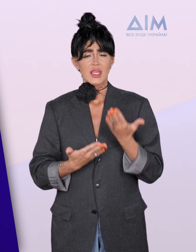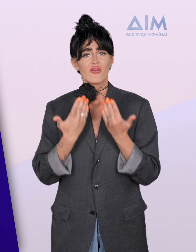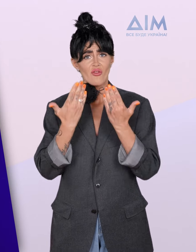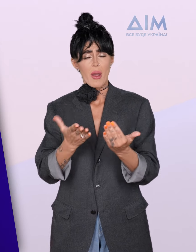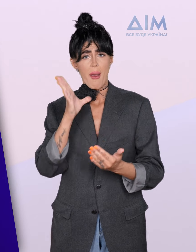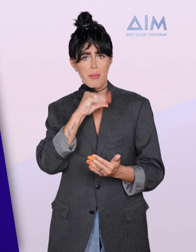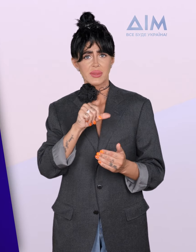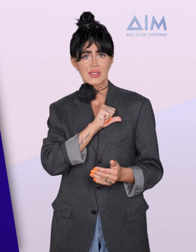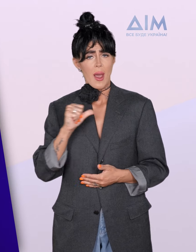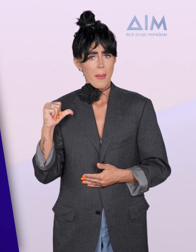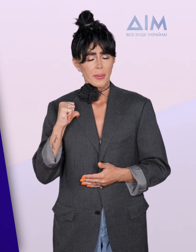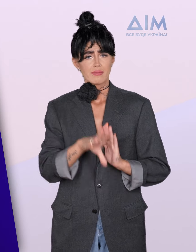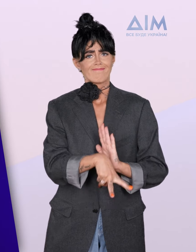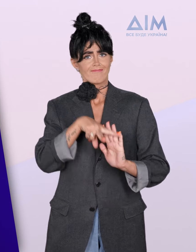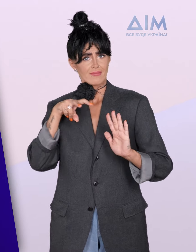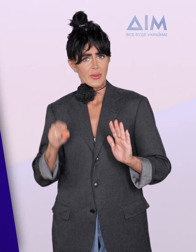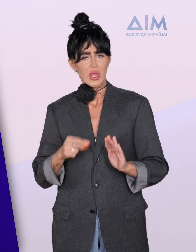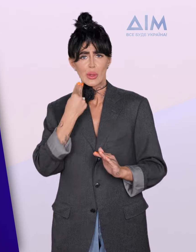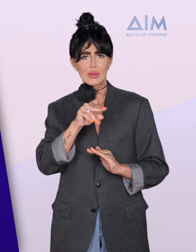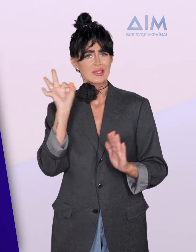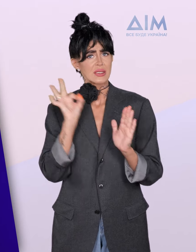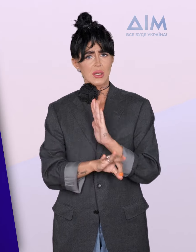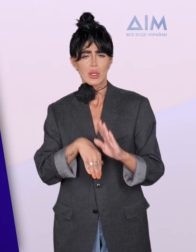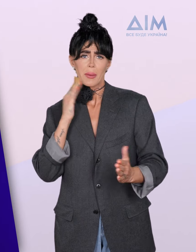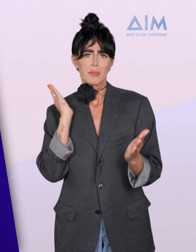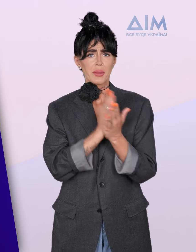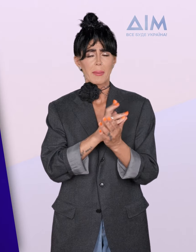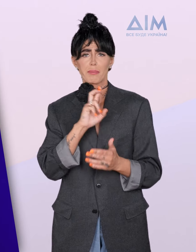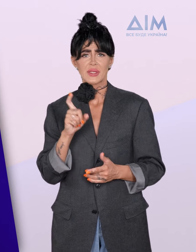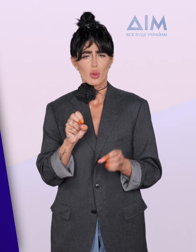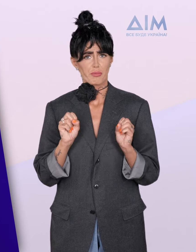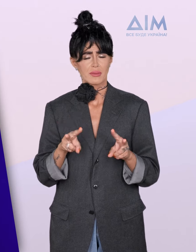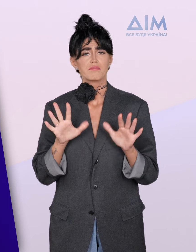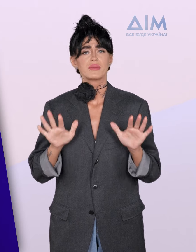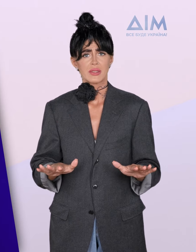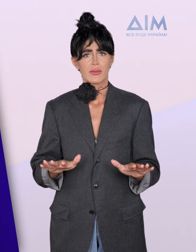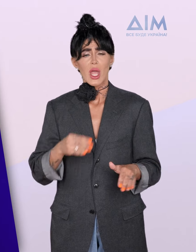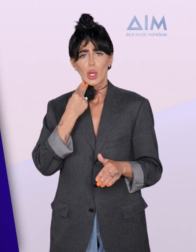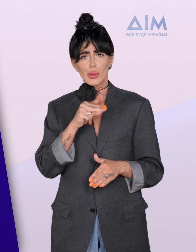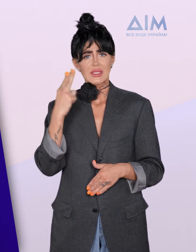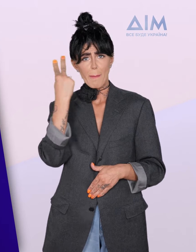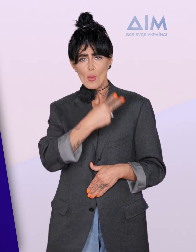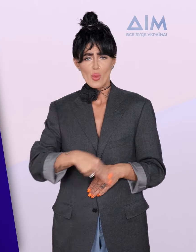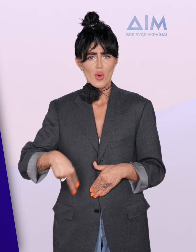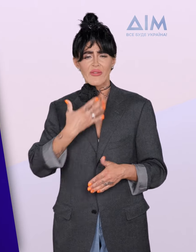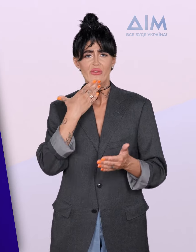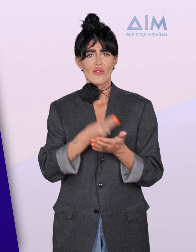вибратися самостійно, обережно прямуйте в безпечне місце, але перед тим огляньте своє тіло на наявність ран